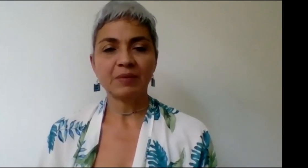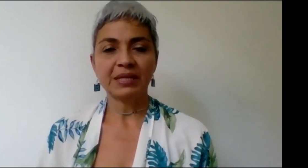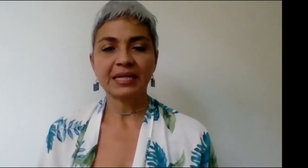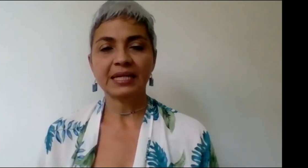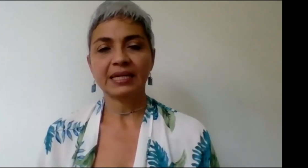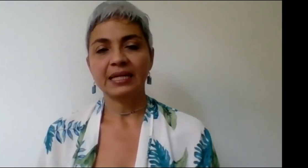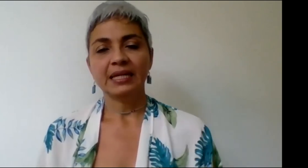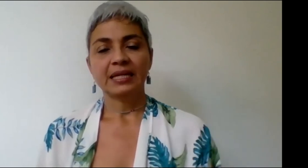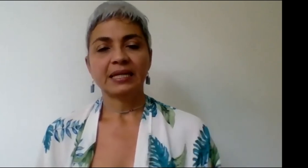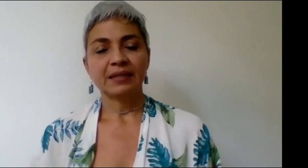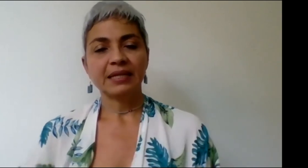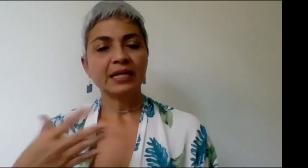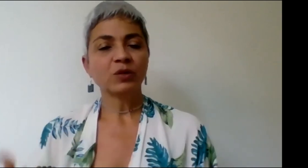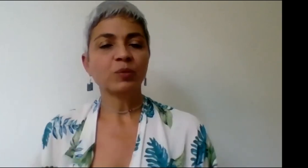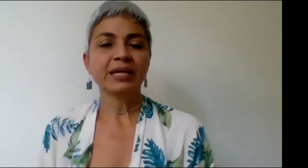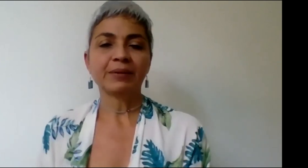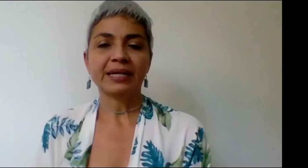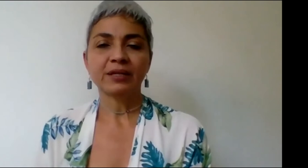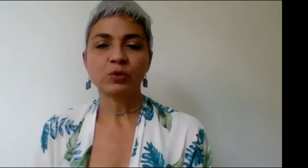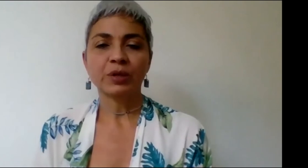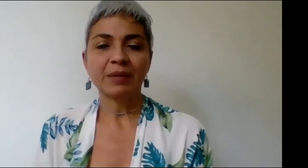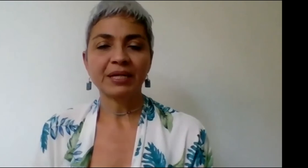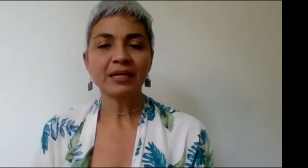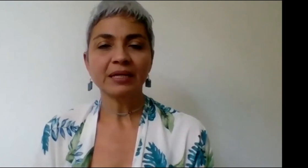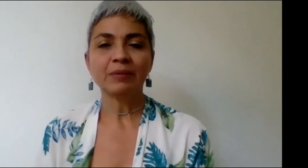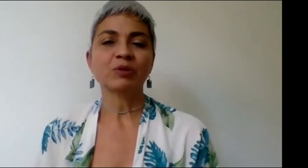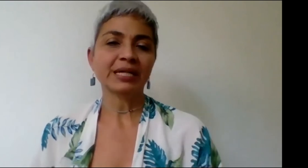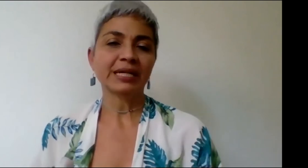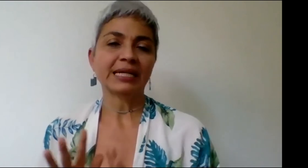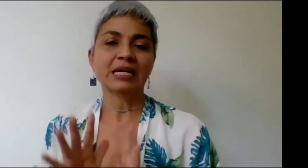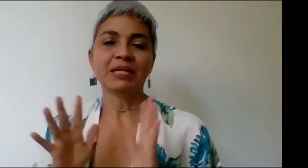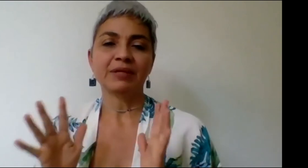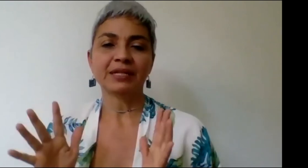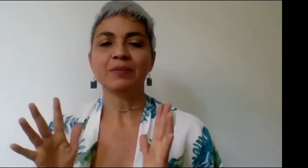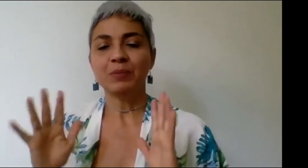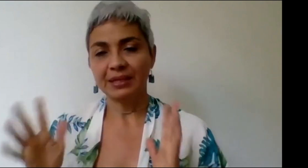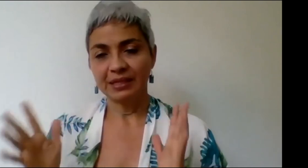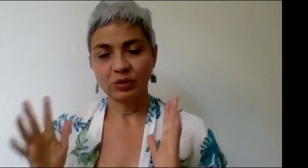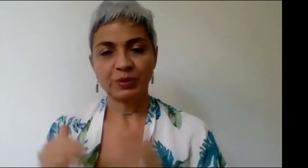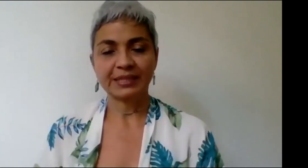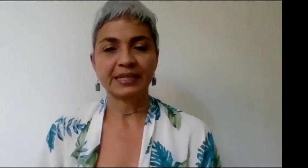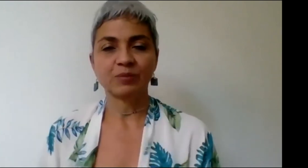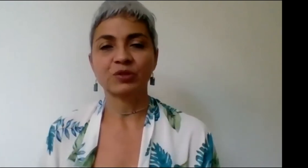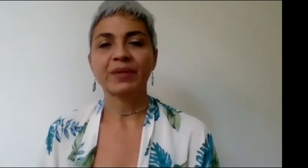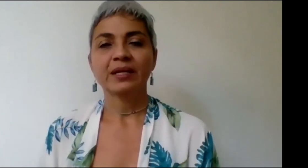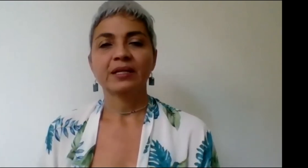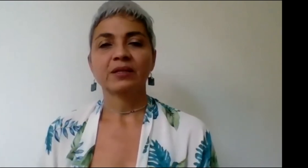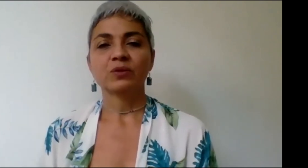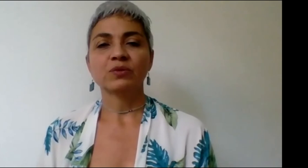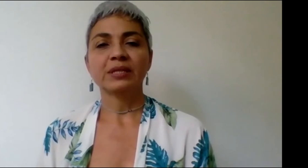en la medida en que diga el nombre, habrá su cámara y vamos a dejar la cámara abierta mientras nos presentamos. Entonces,